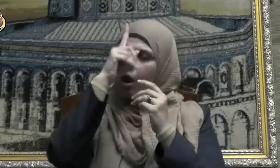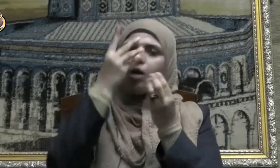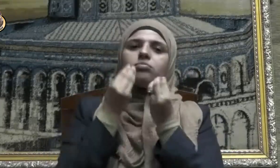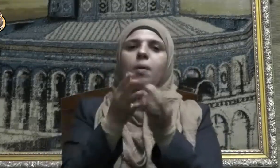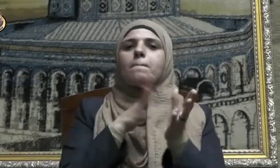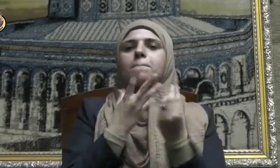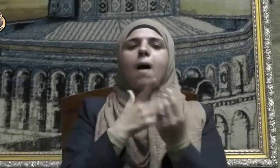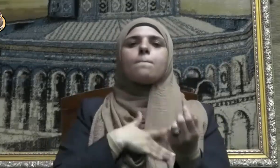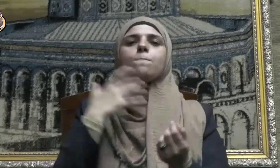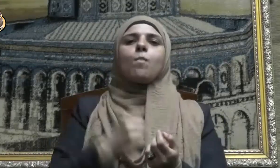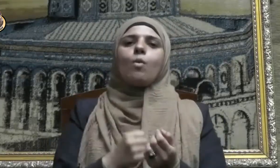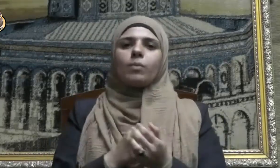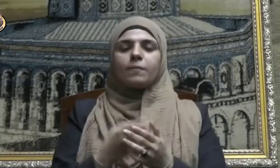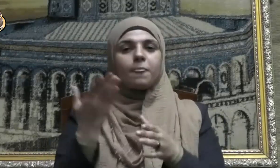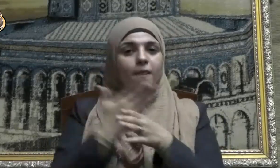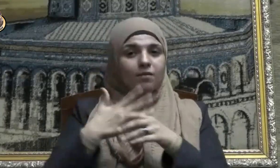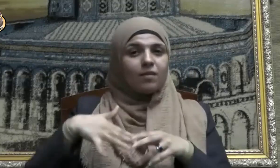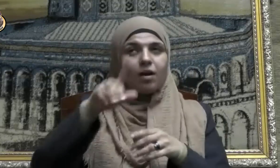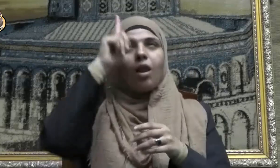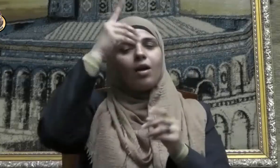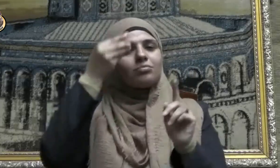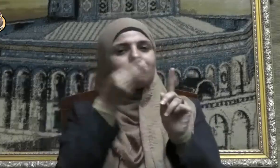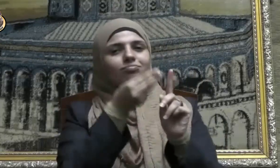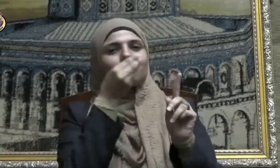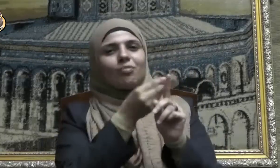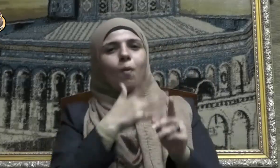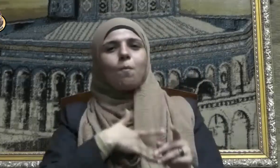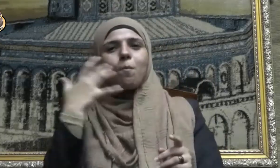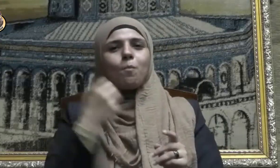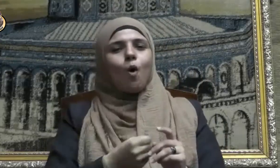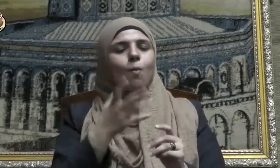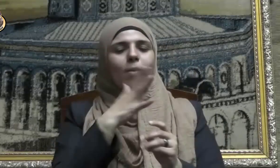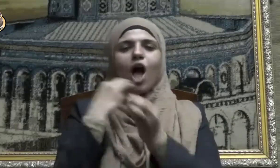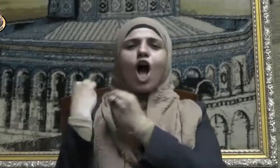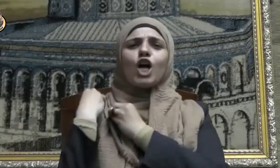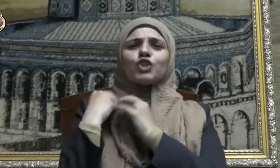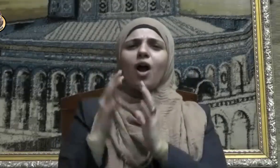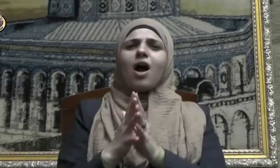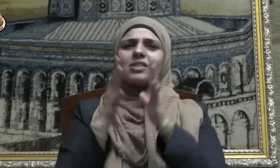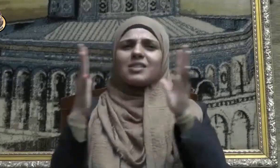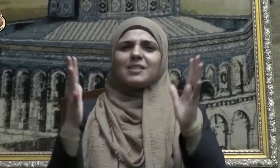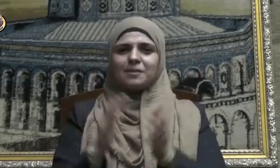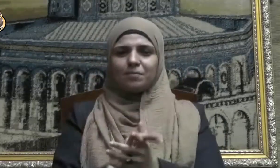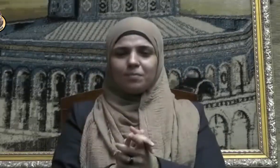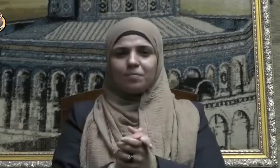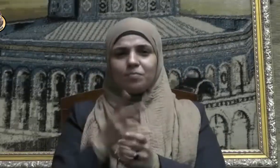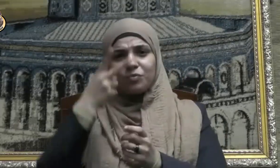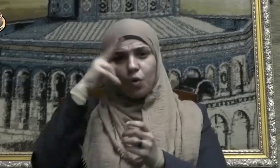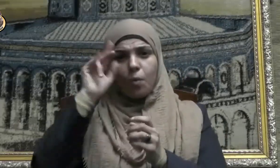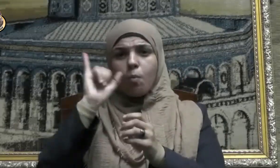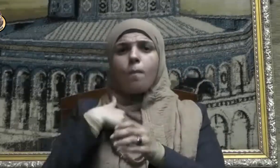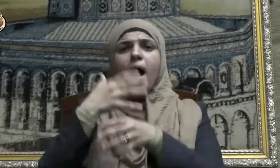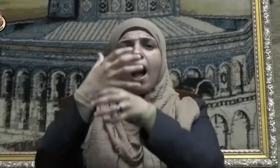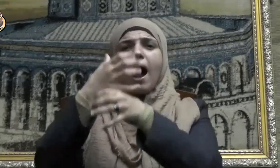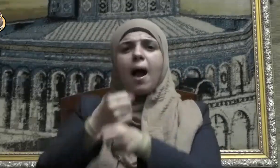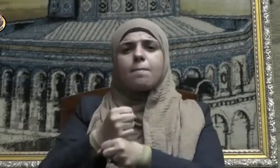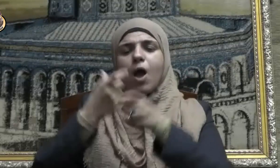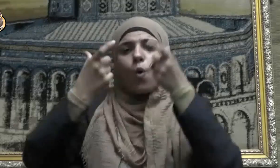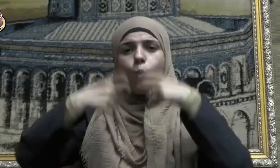وسوف يؤتي الله المؤمنين أجرا عظيما ومن أجل حماية الدول والحفاظ على